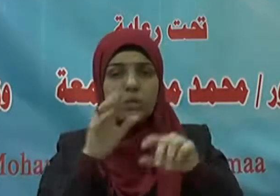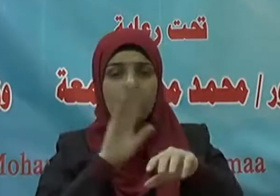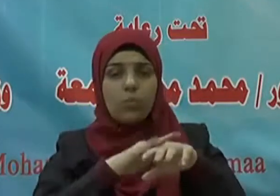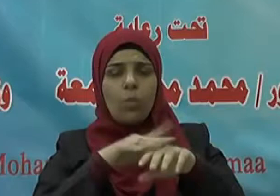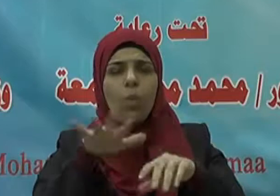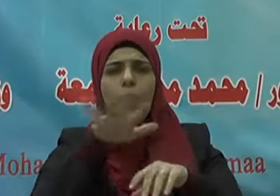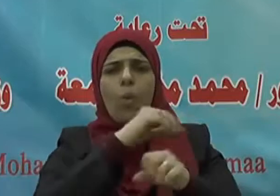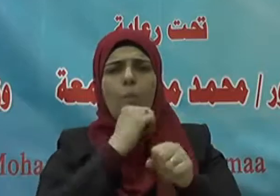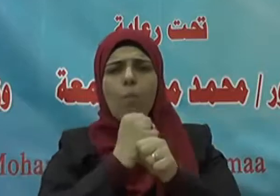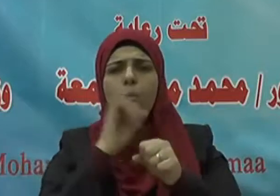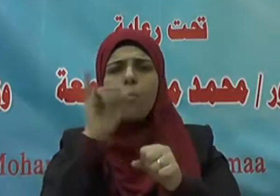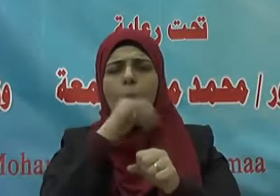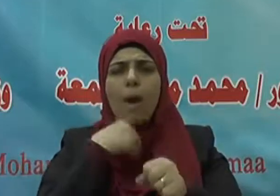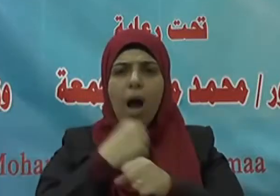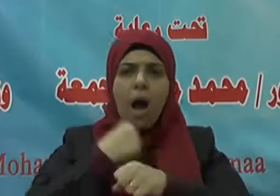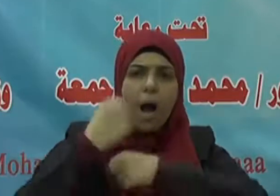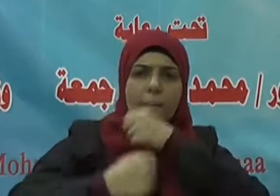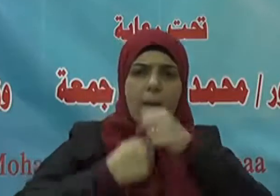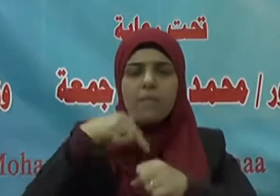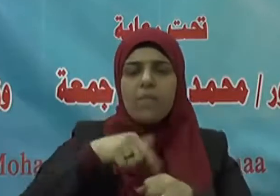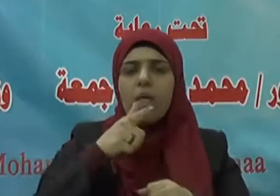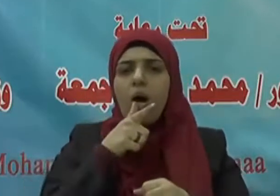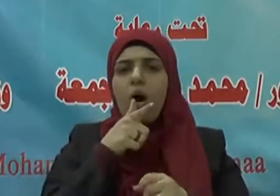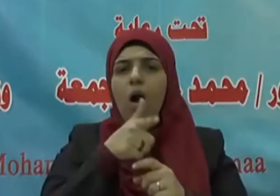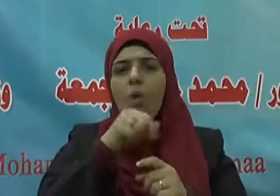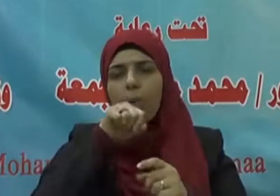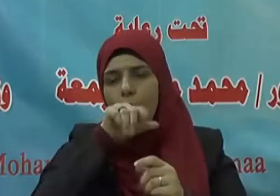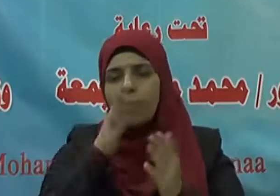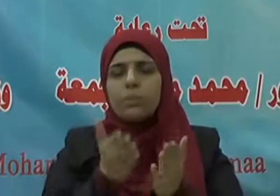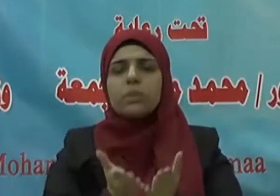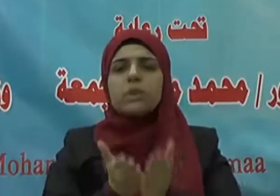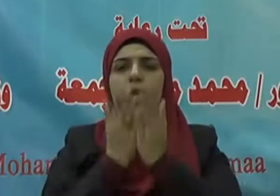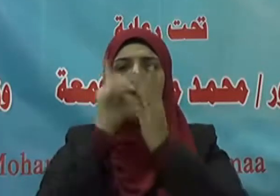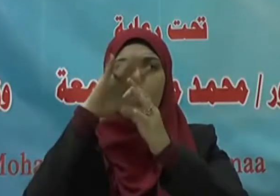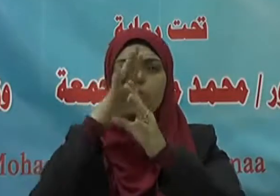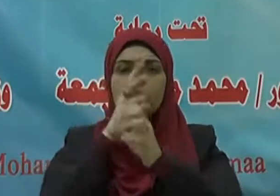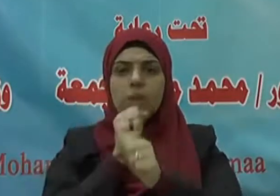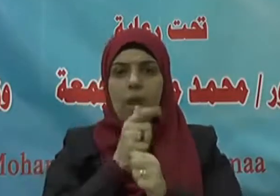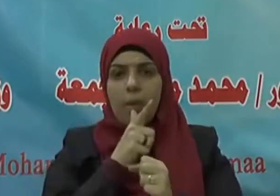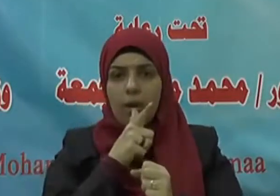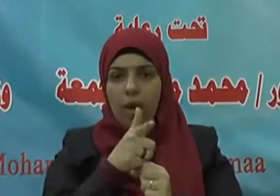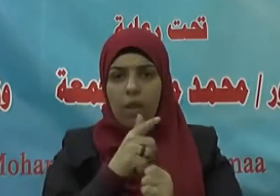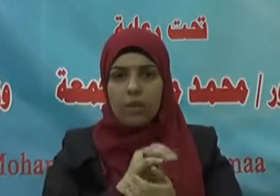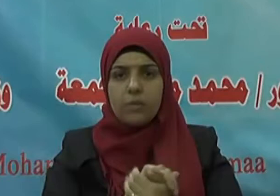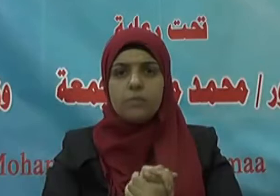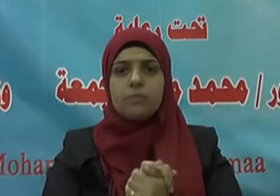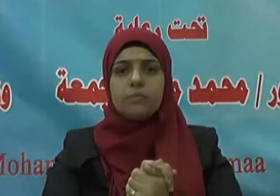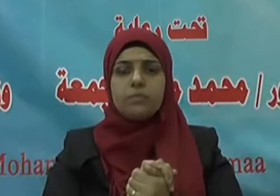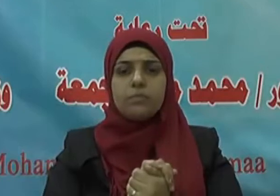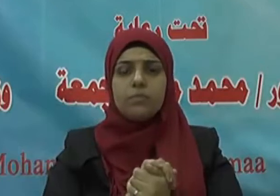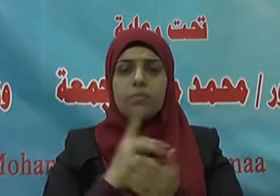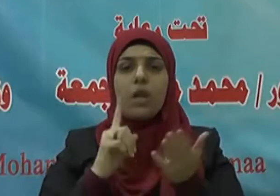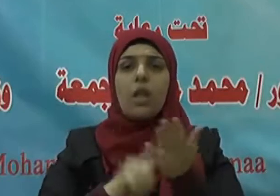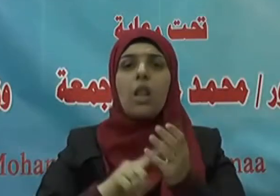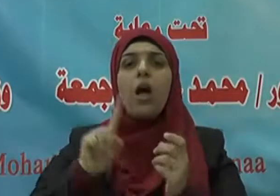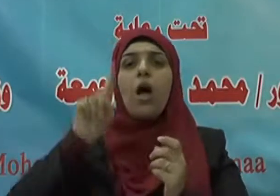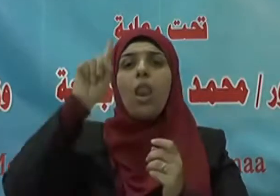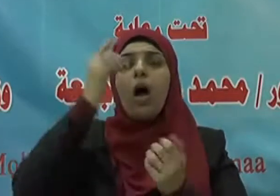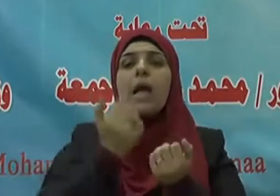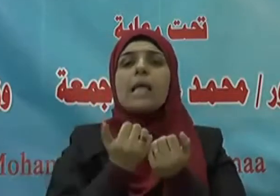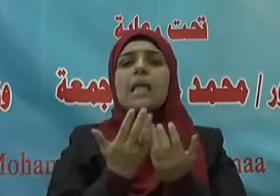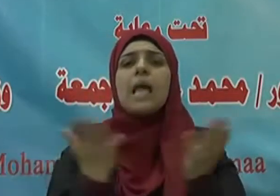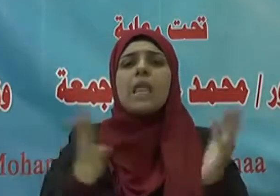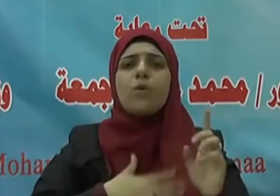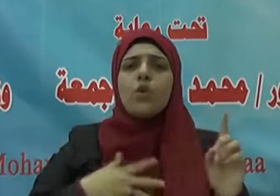قدر علو الهمة في قوله صلى الله عليه وسلم إن